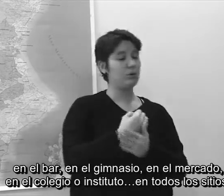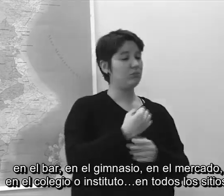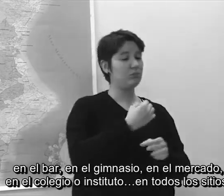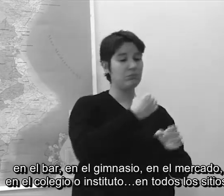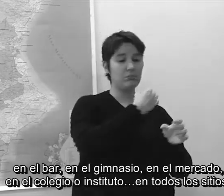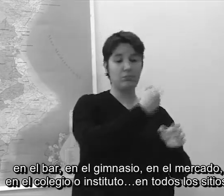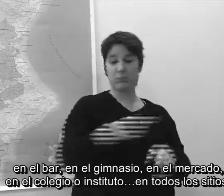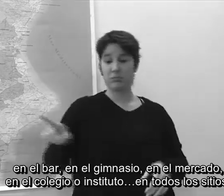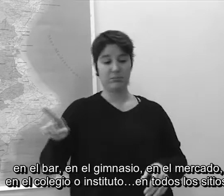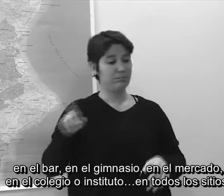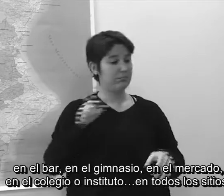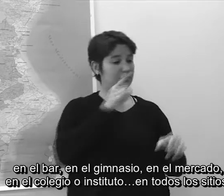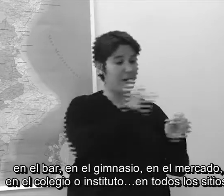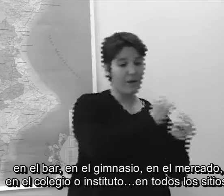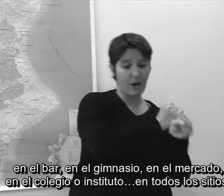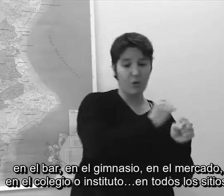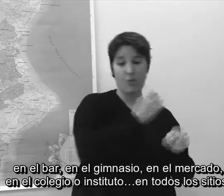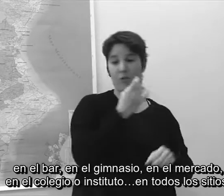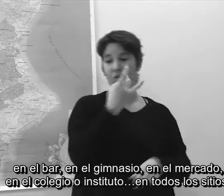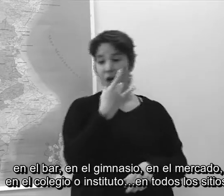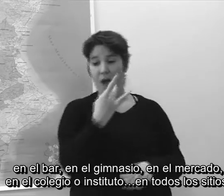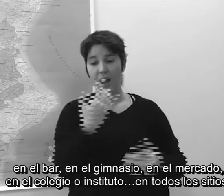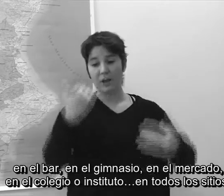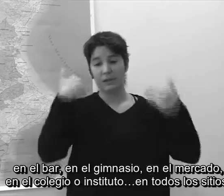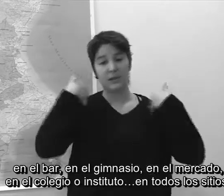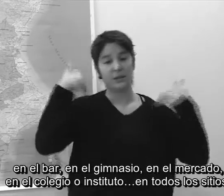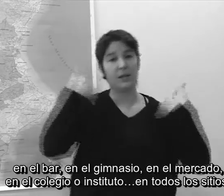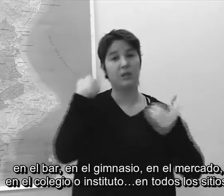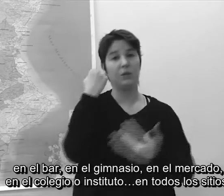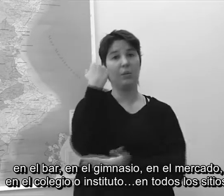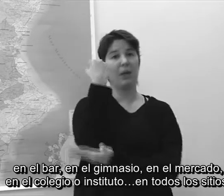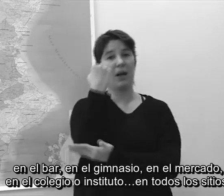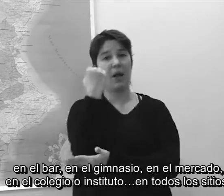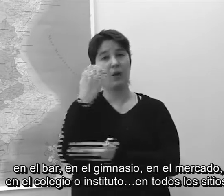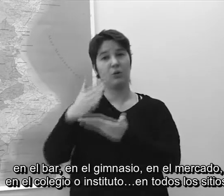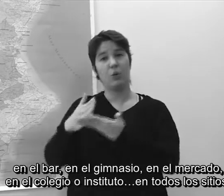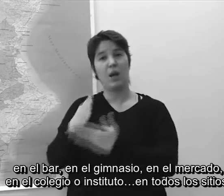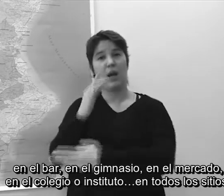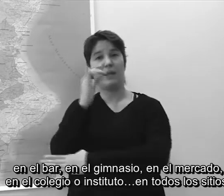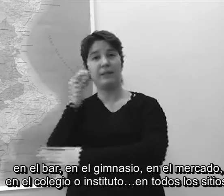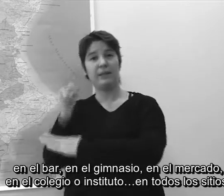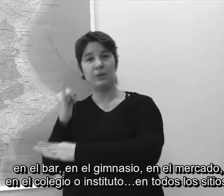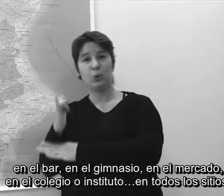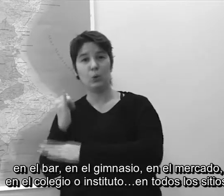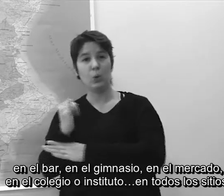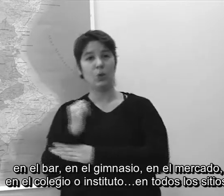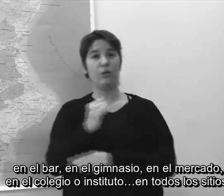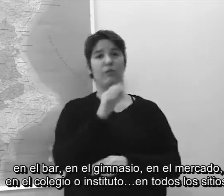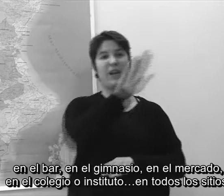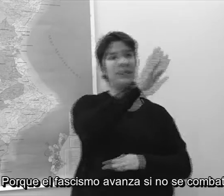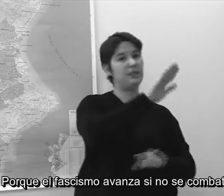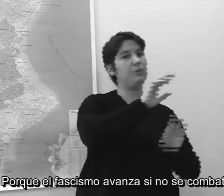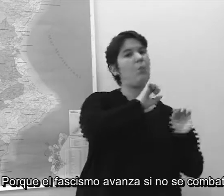bar, al gimnàs, al mercat, a l'escola o a l'institut, a tot arreu. Perquè el feixisme